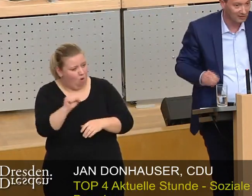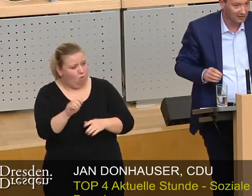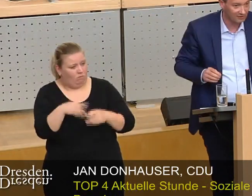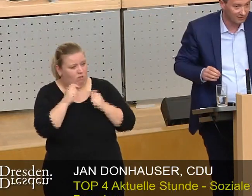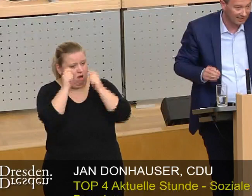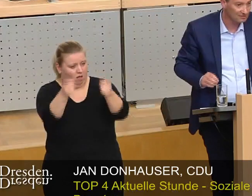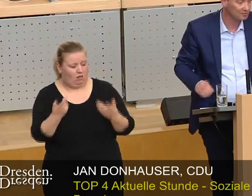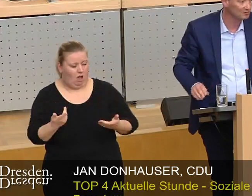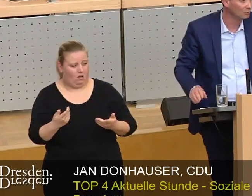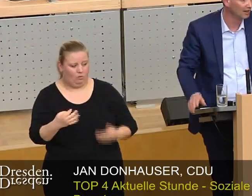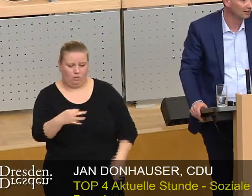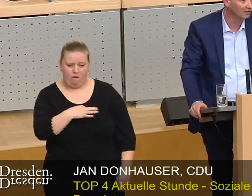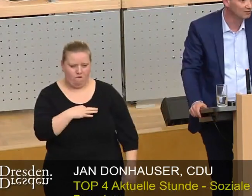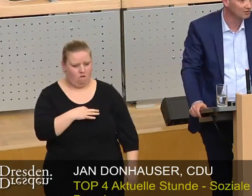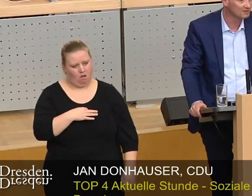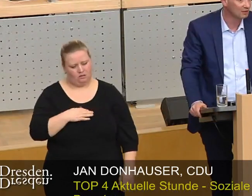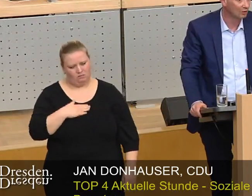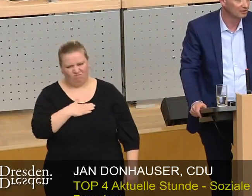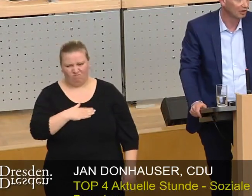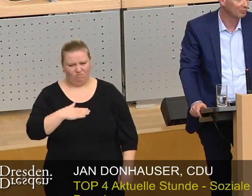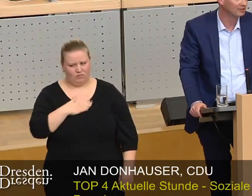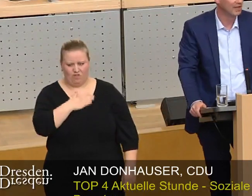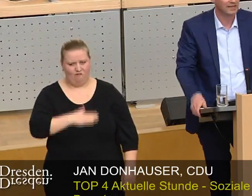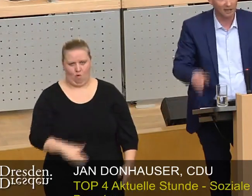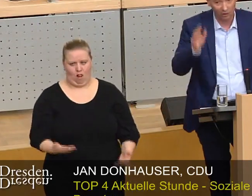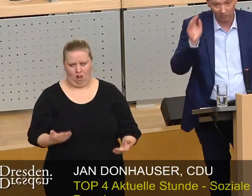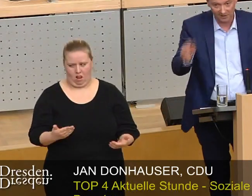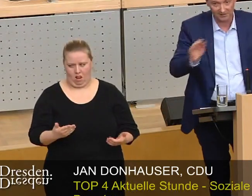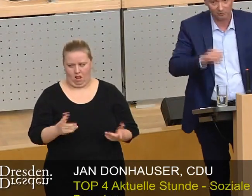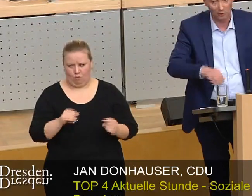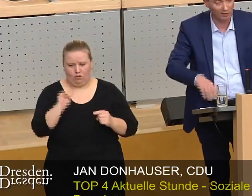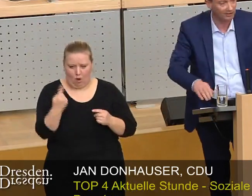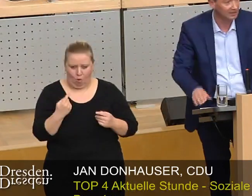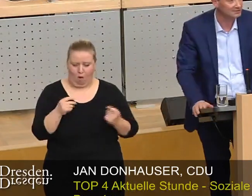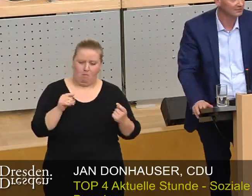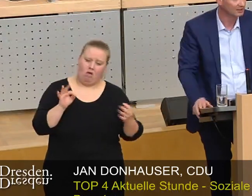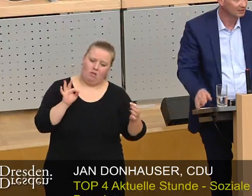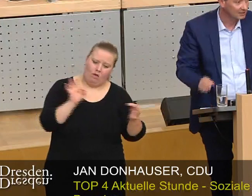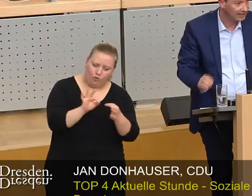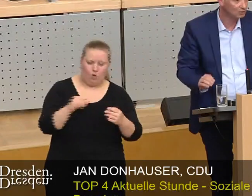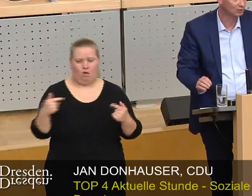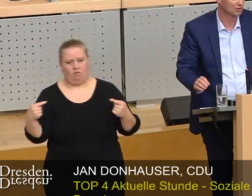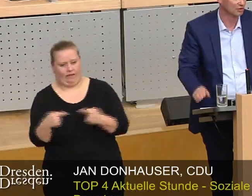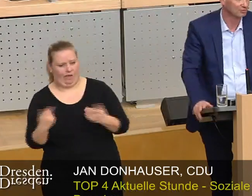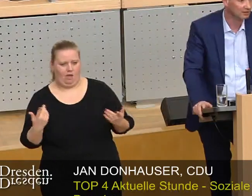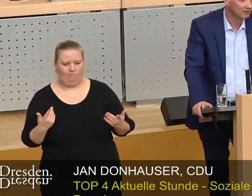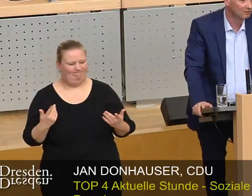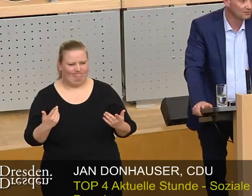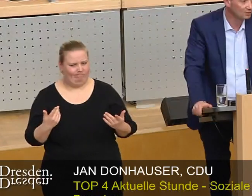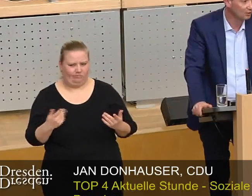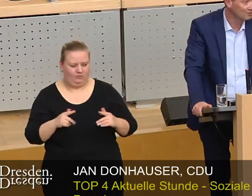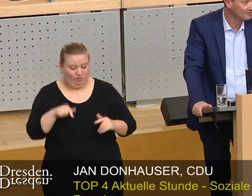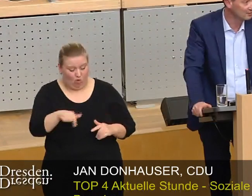was bei mir ein ganz großes Unbehagen auslöst. Und ich glaube, egal ob wir jetzt dafür oder dagegen sind, kein guter Start